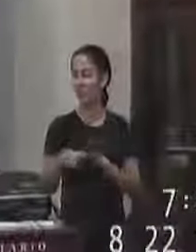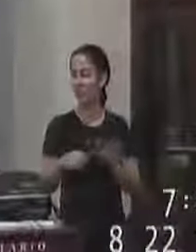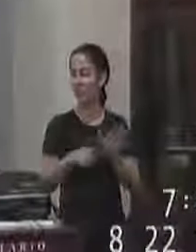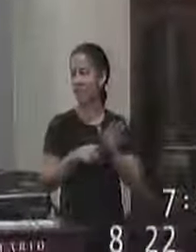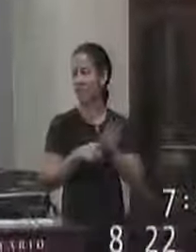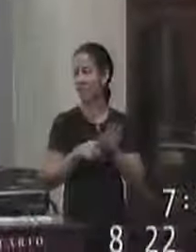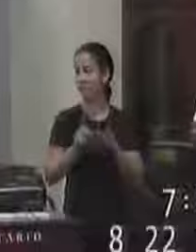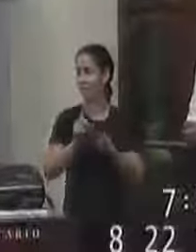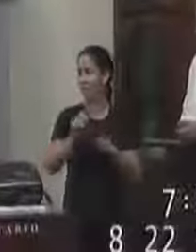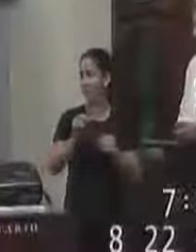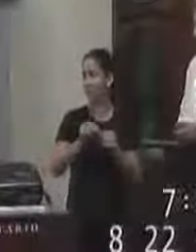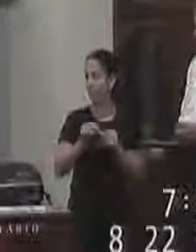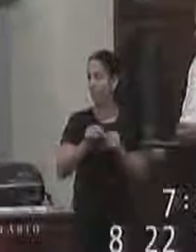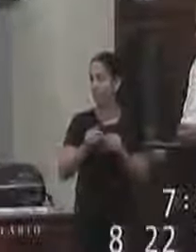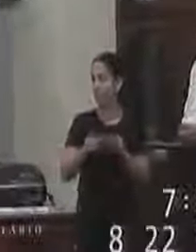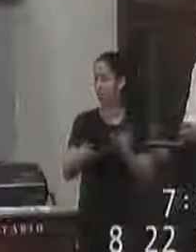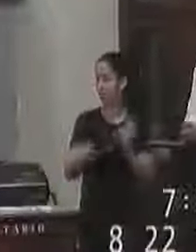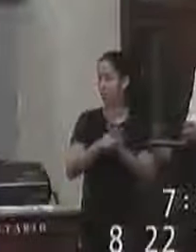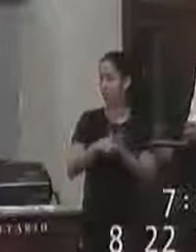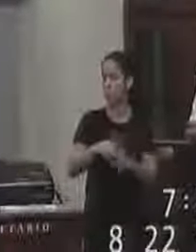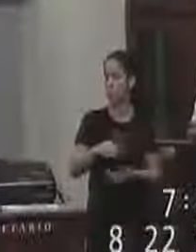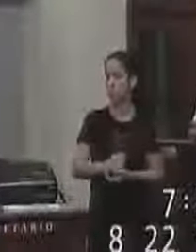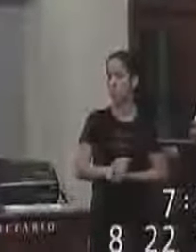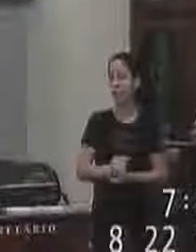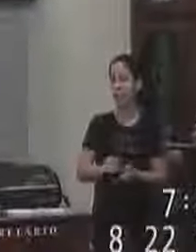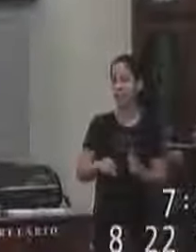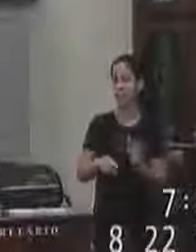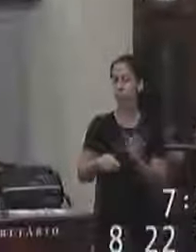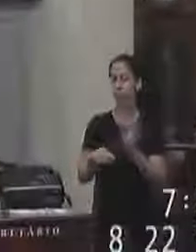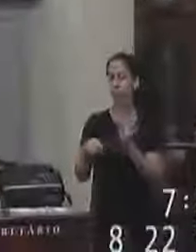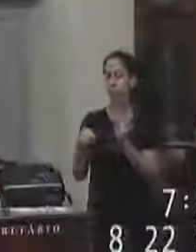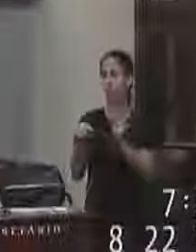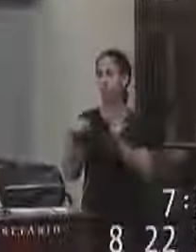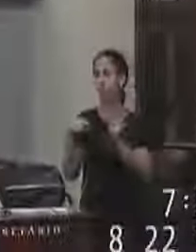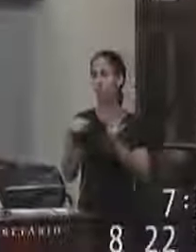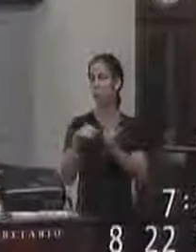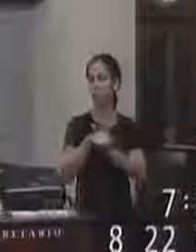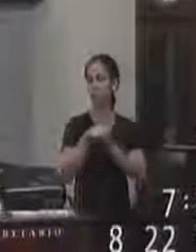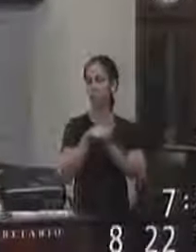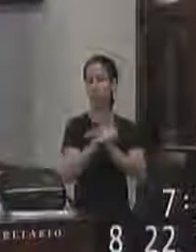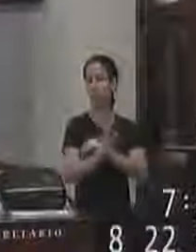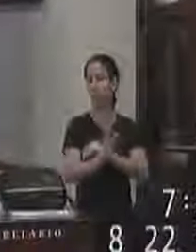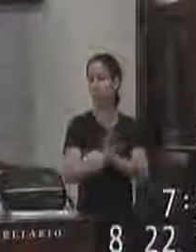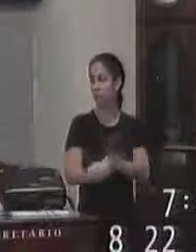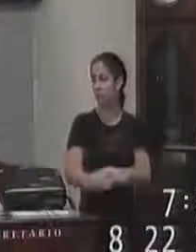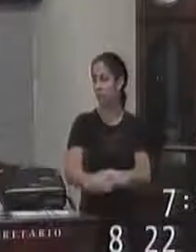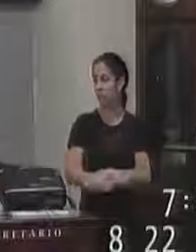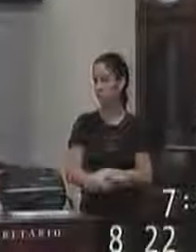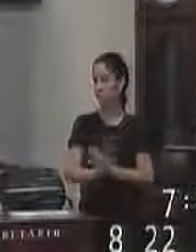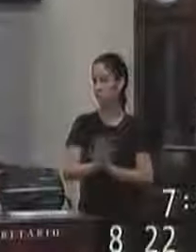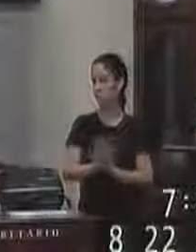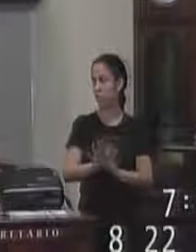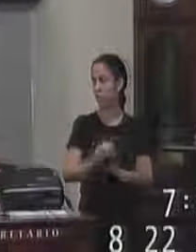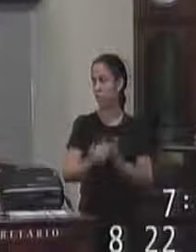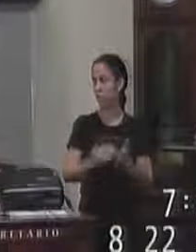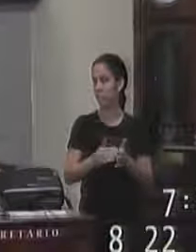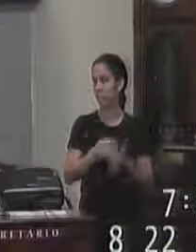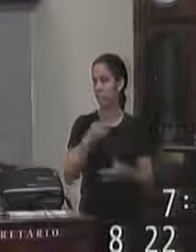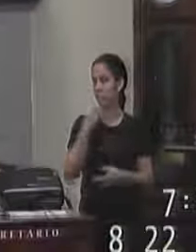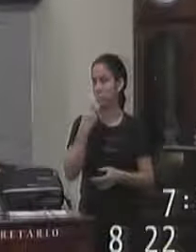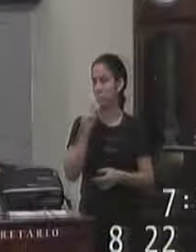eu não vou fazer propriamente uma uma uma pergunta mas enfim